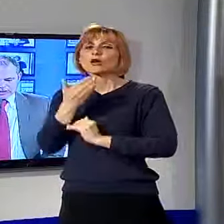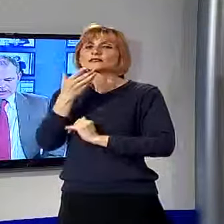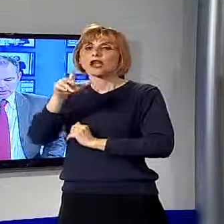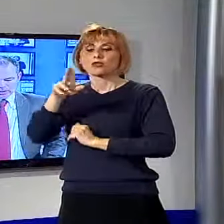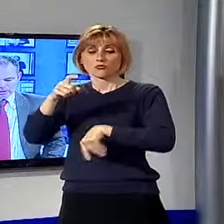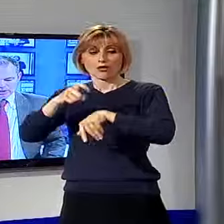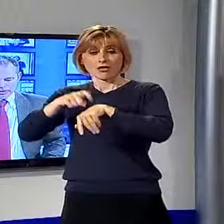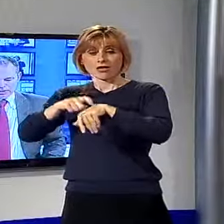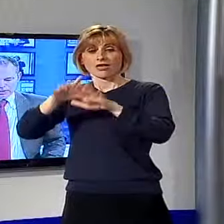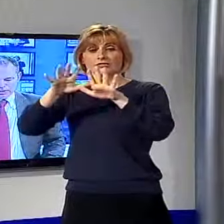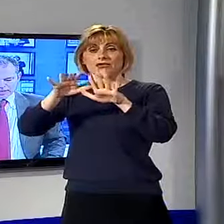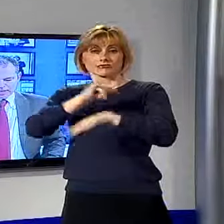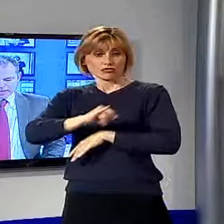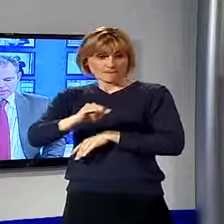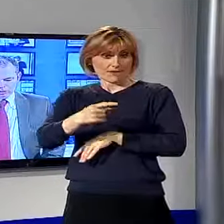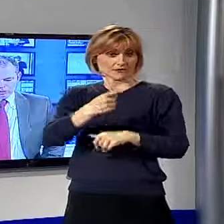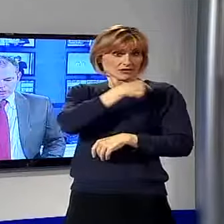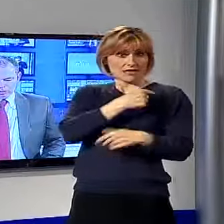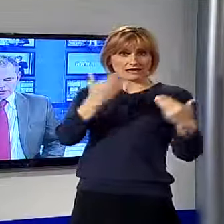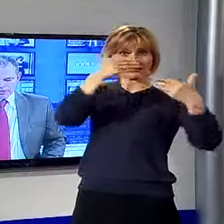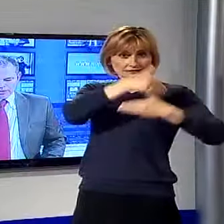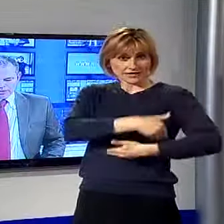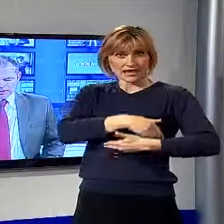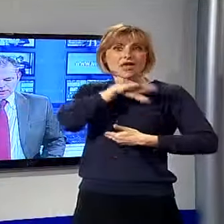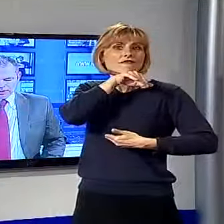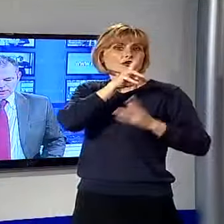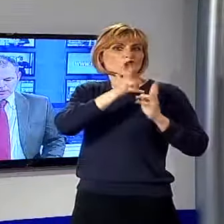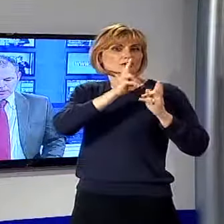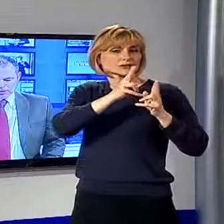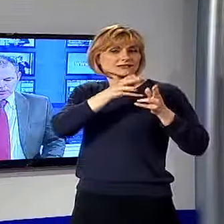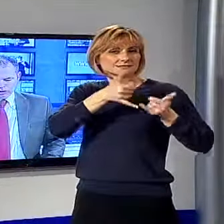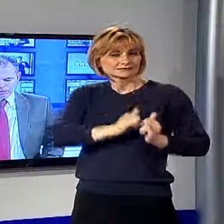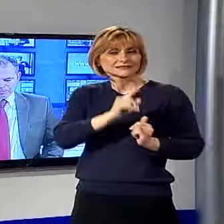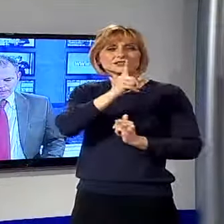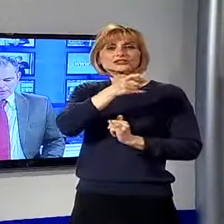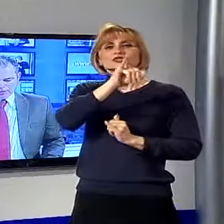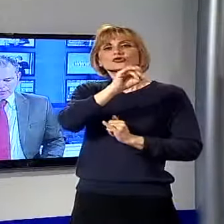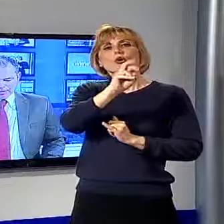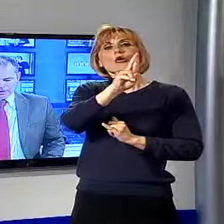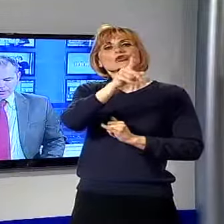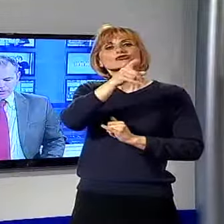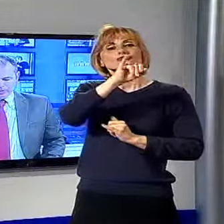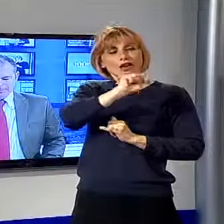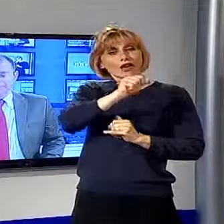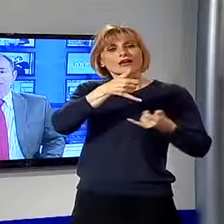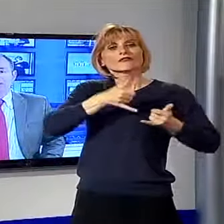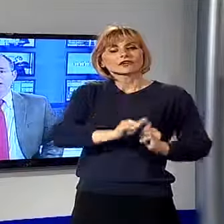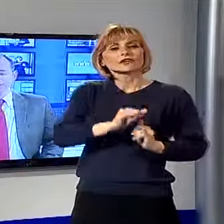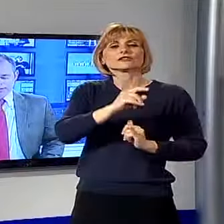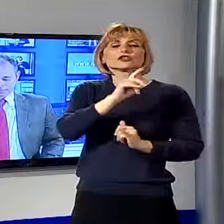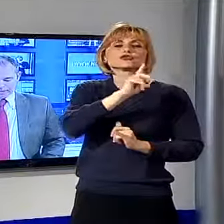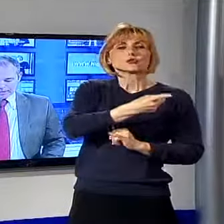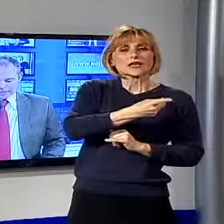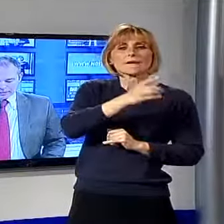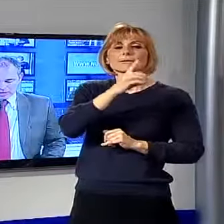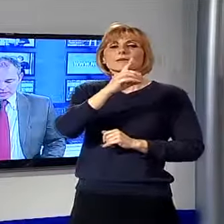10.32 di ieri sera era venuta la luce nel vecchio presidio la splendida Giorgia Cappellano, figlia di Giuseppe Cappellano e